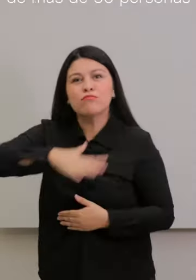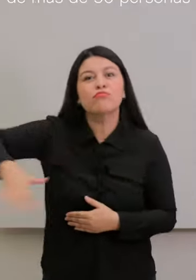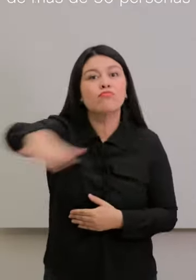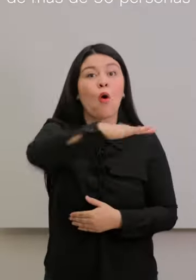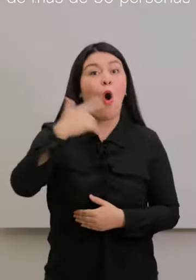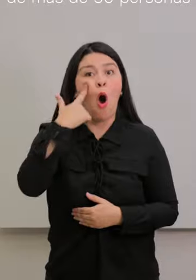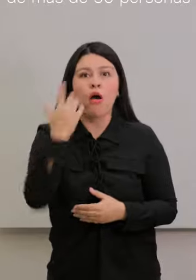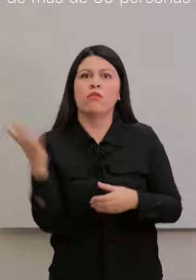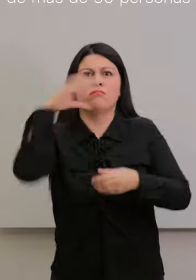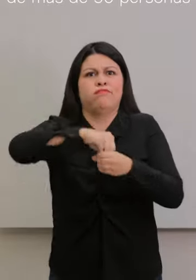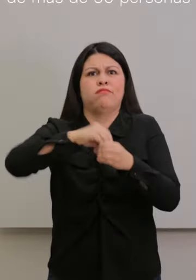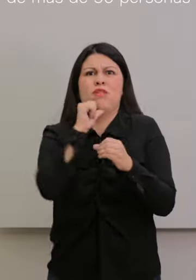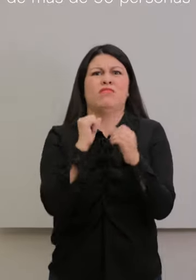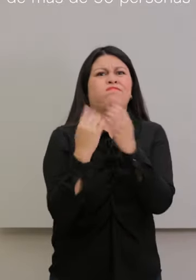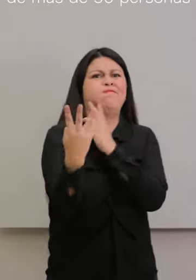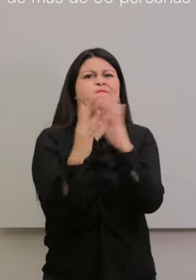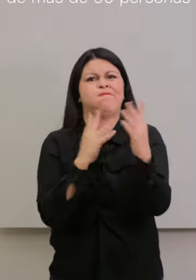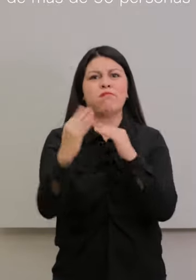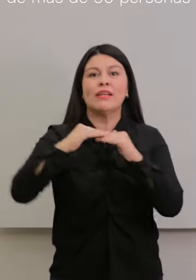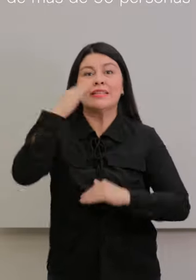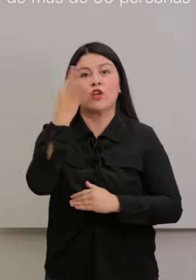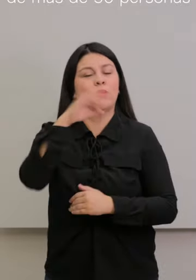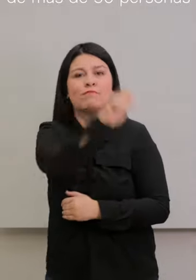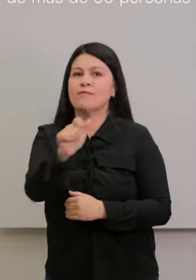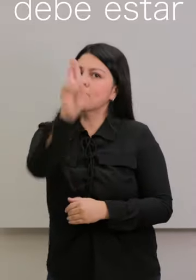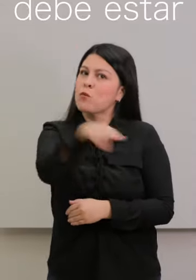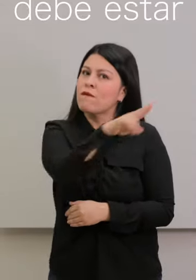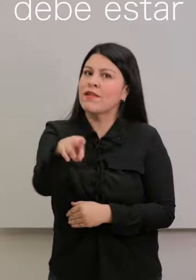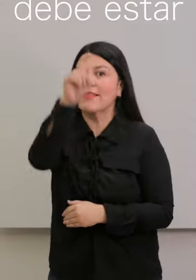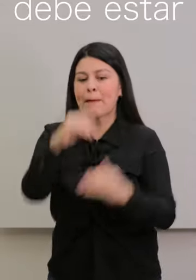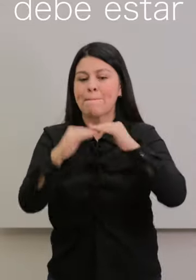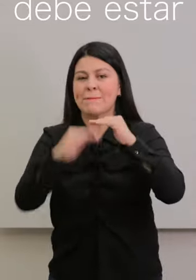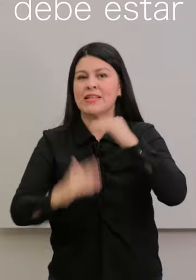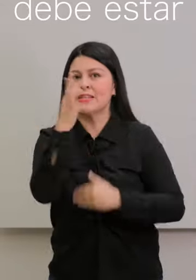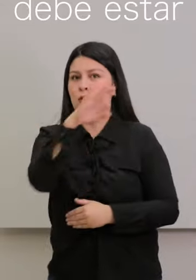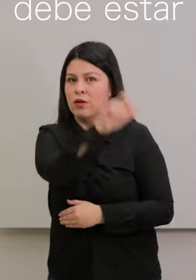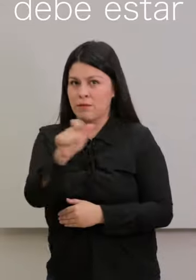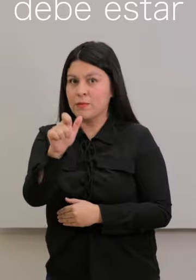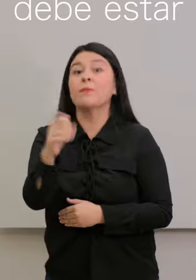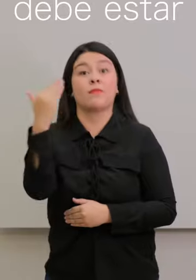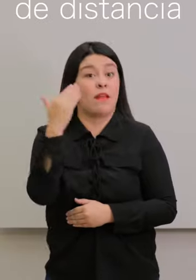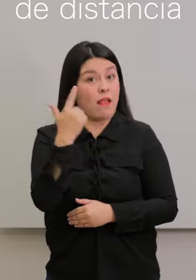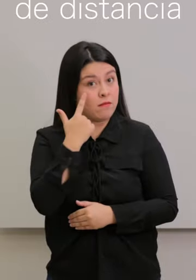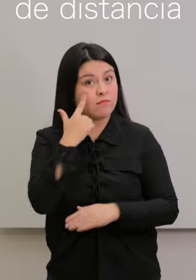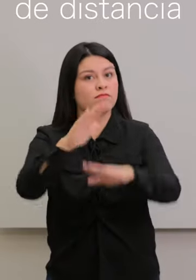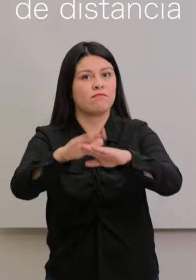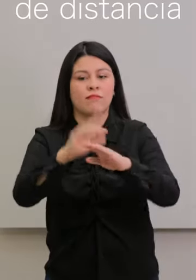haber aglomeraciones de más de 50 personas y cada una de ellas debe estar mínimo a dos